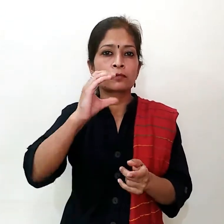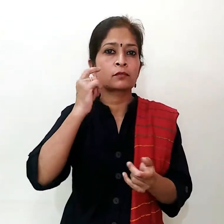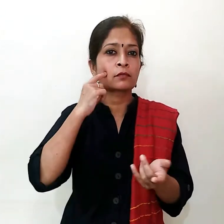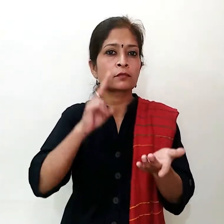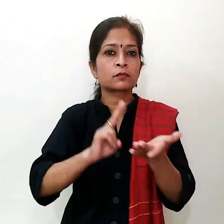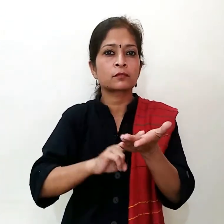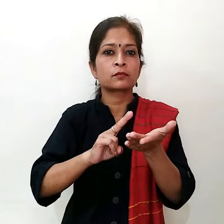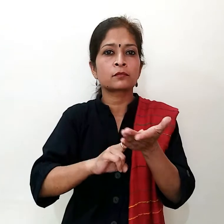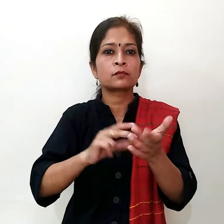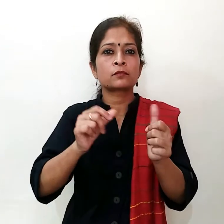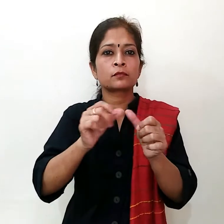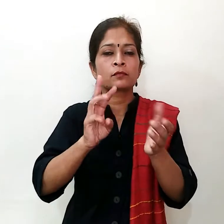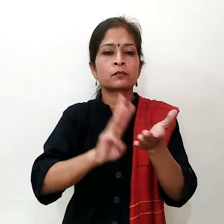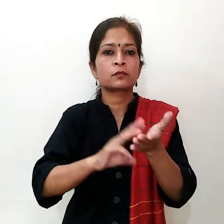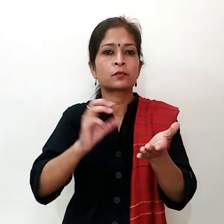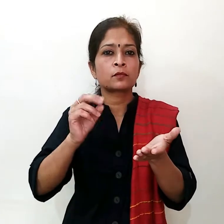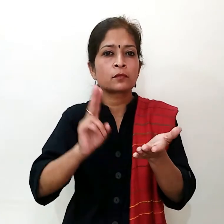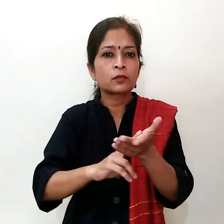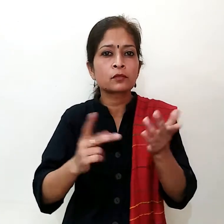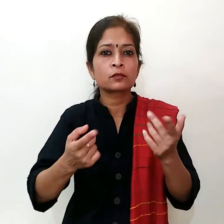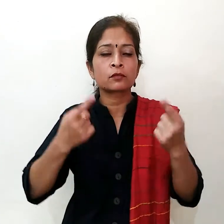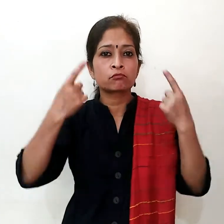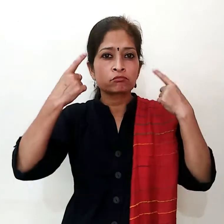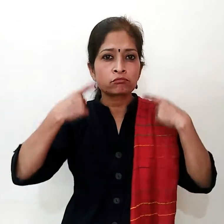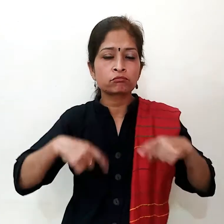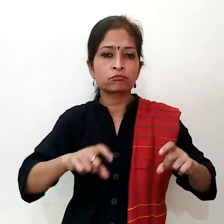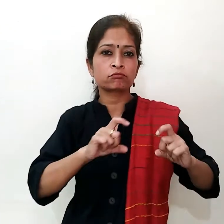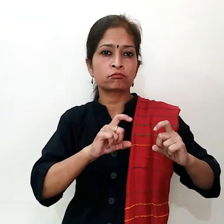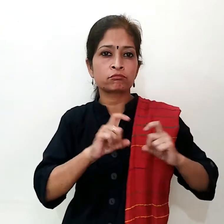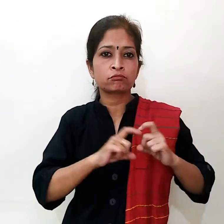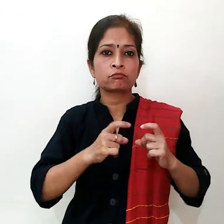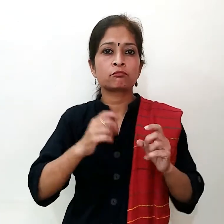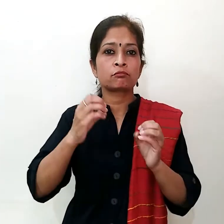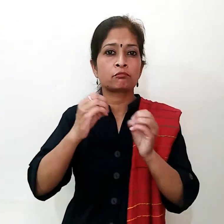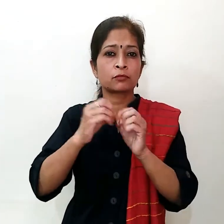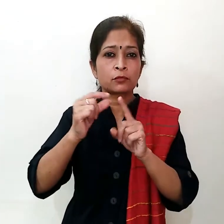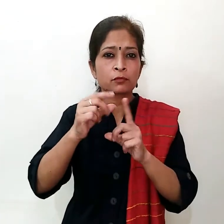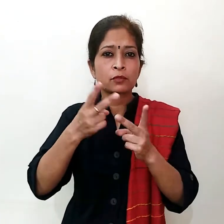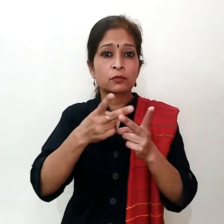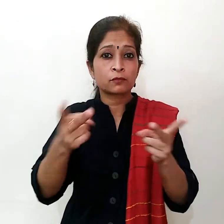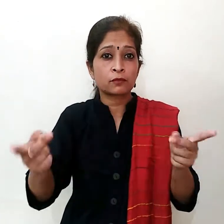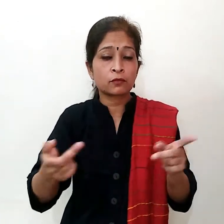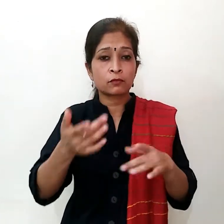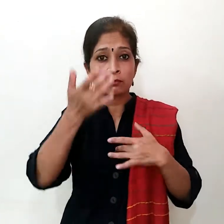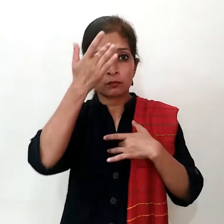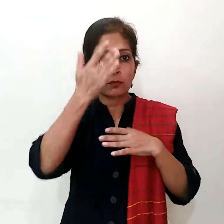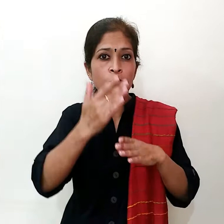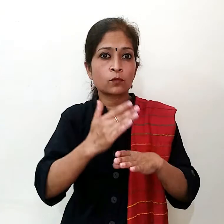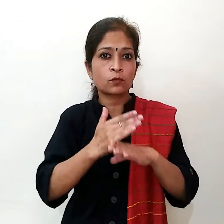एंटी ऑक्सिदेट पाई जाते हैं या प्लेट शुगर लेवल और हिर्दे रोग की जोक्यूं को भी कम लगता है